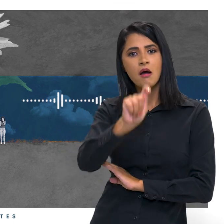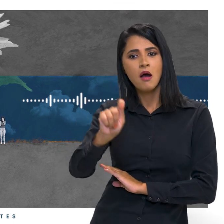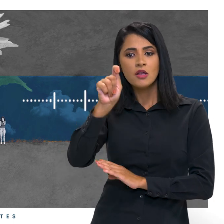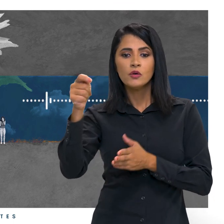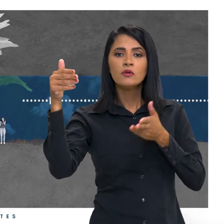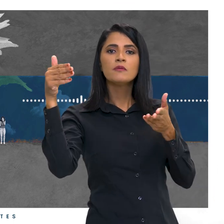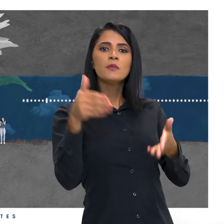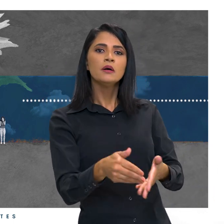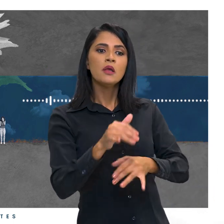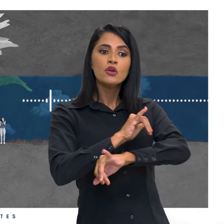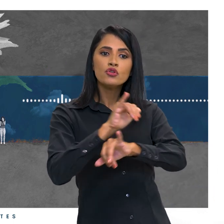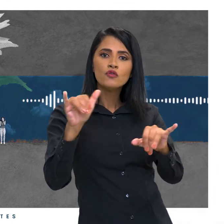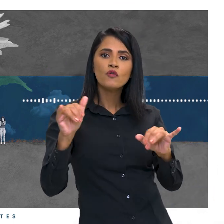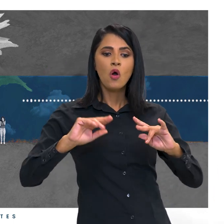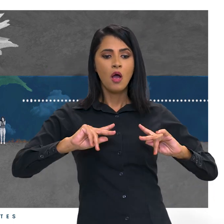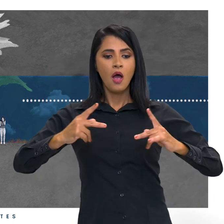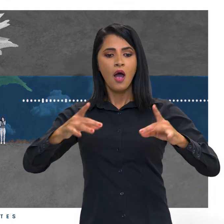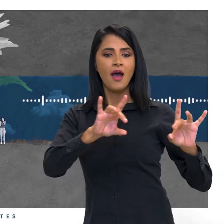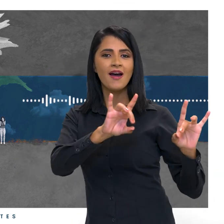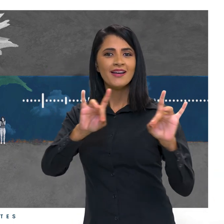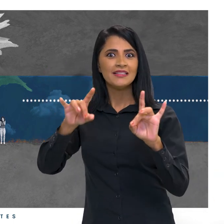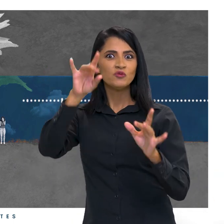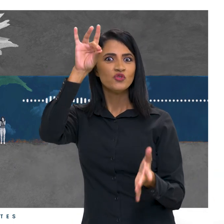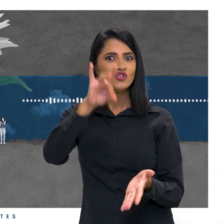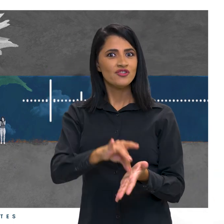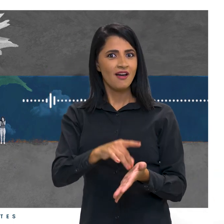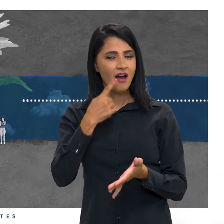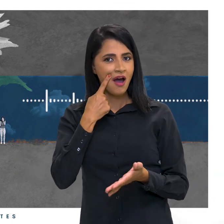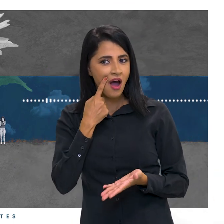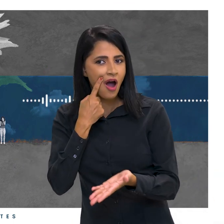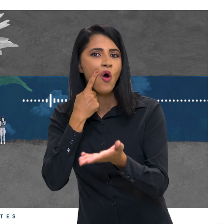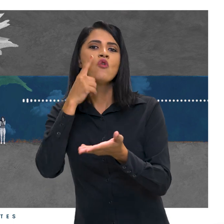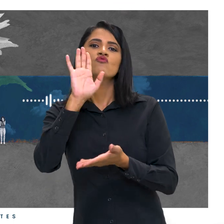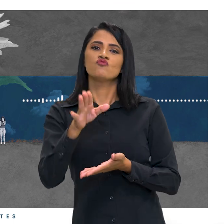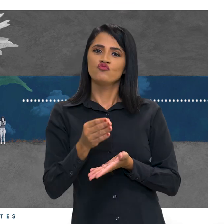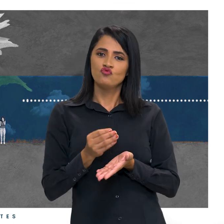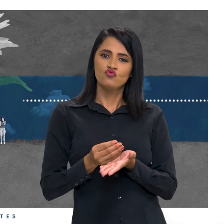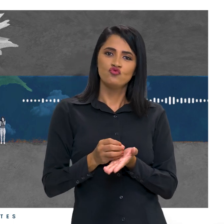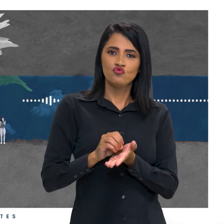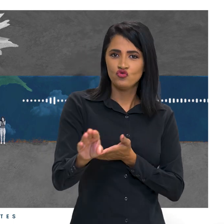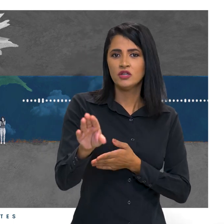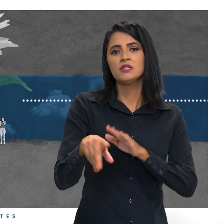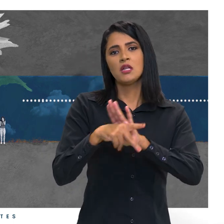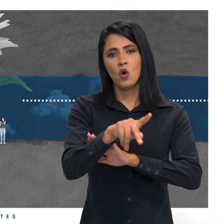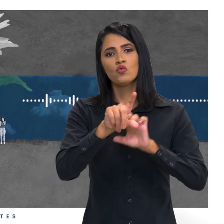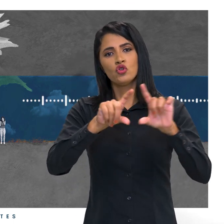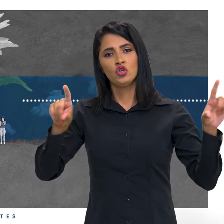parte divulgou o link do artigo original, já com uma sugestão de título em português.